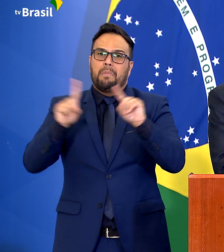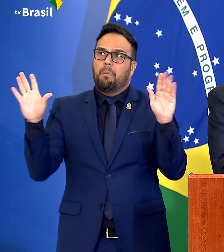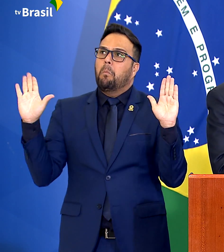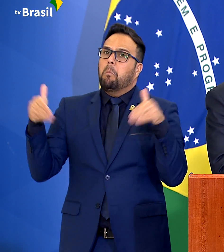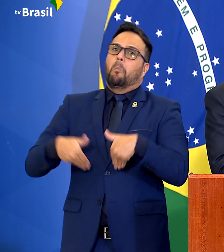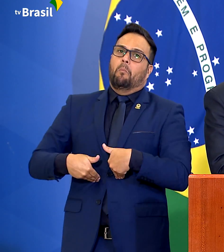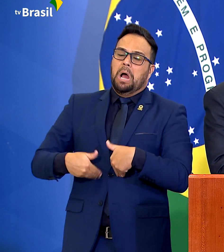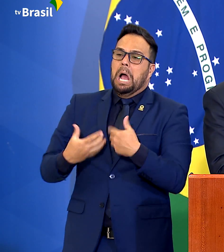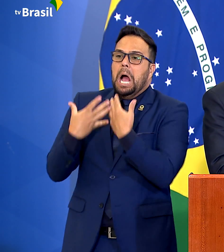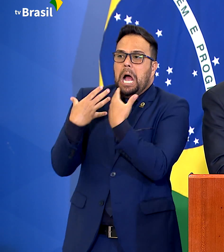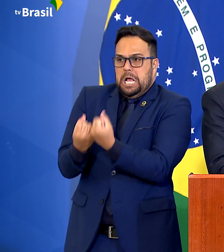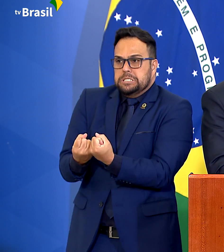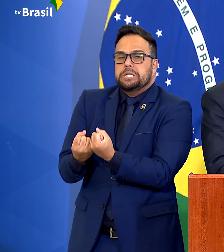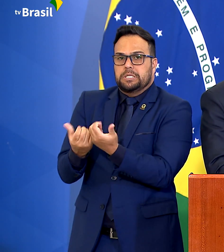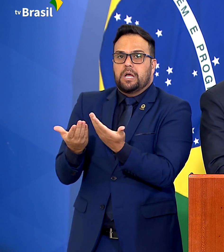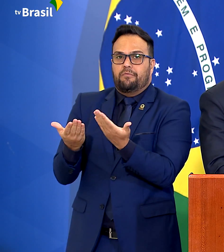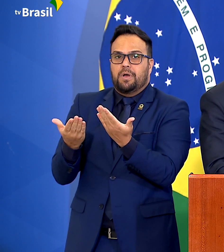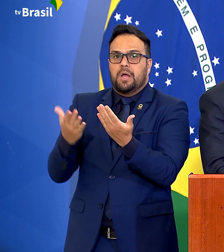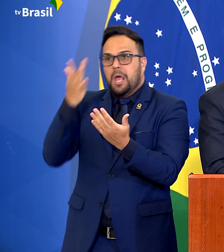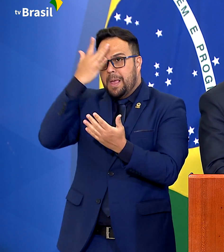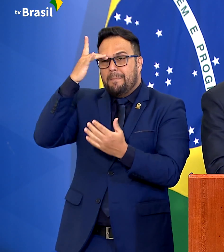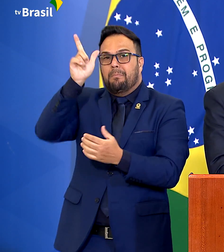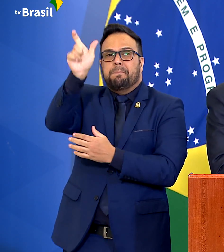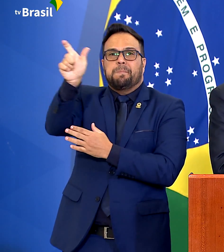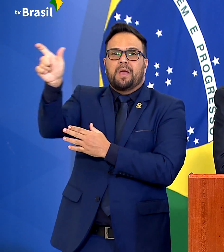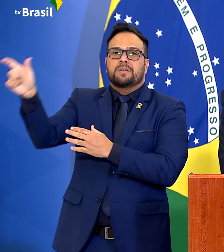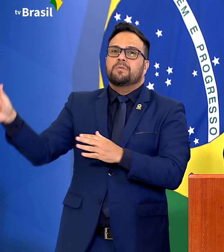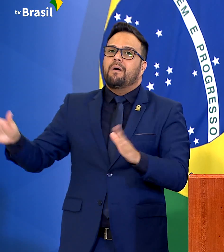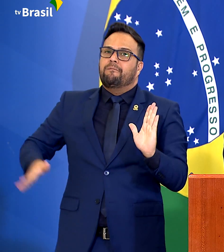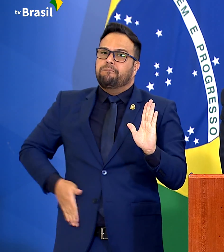aos caprichos desses marginais.